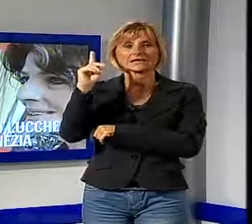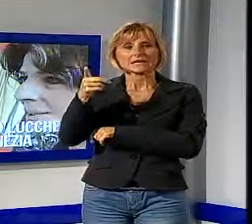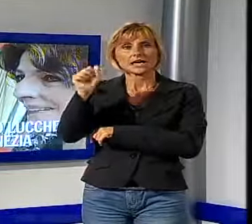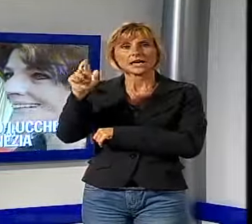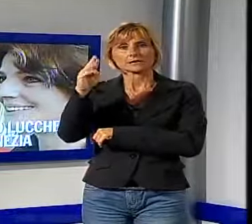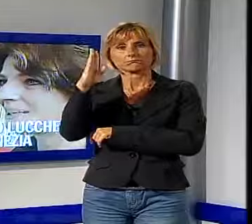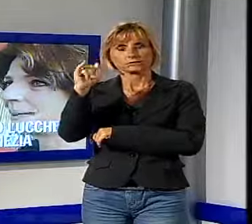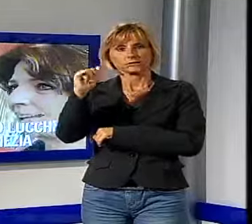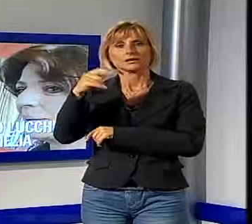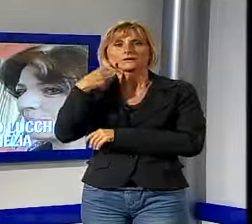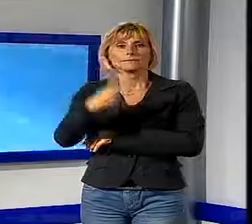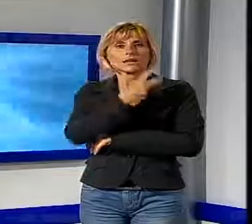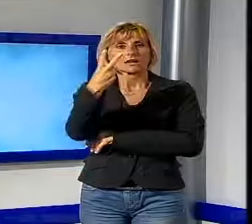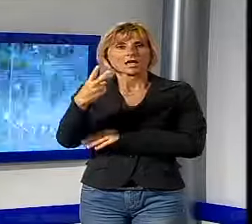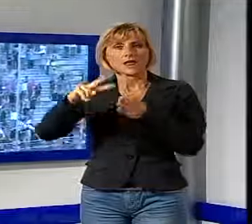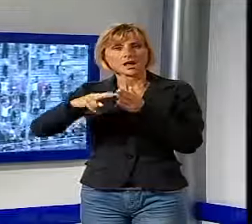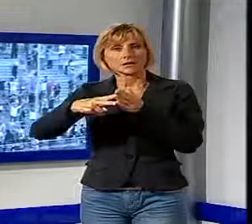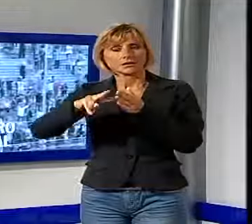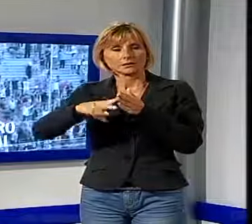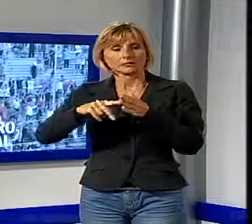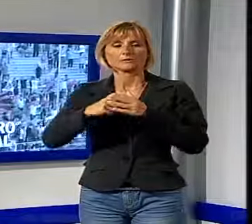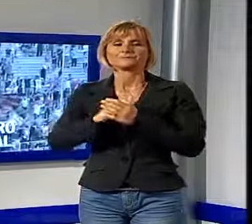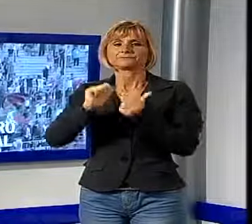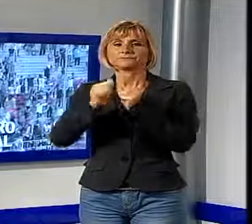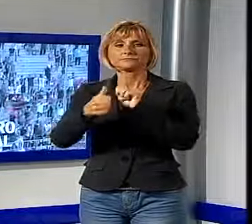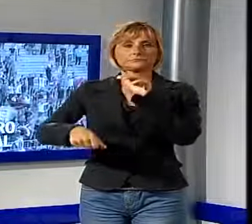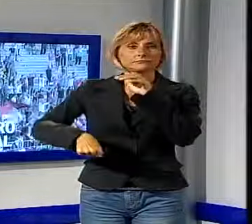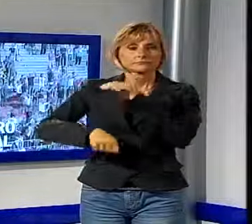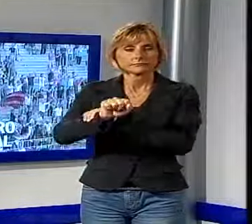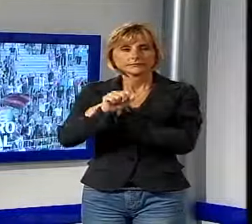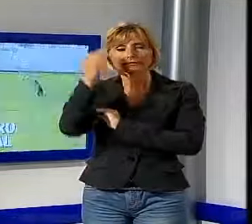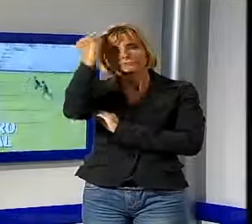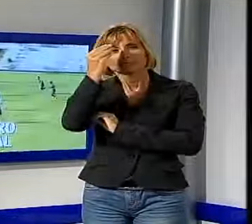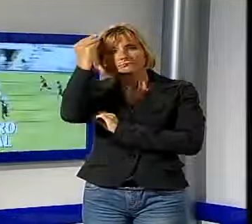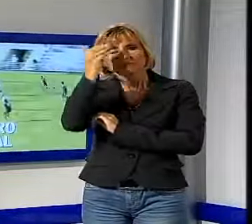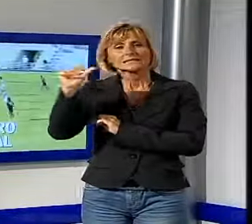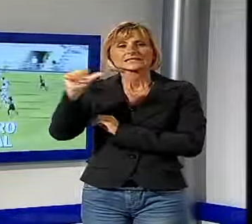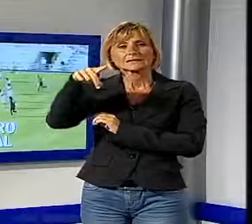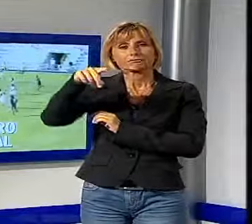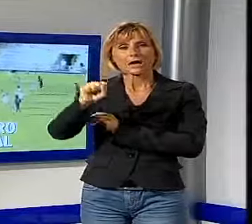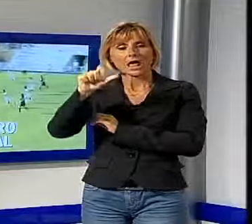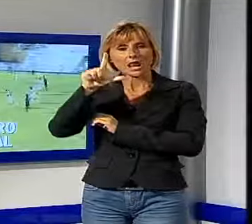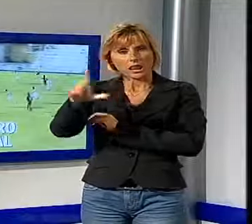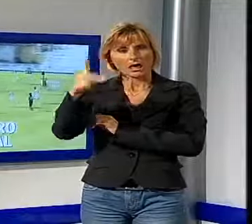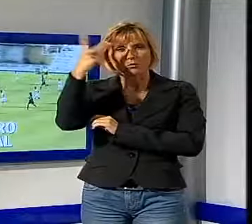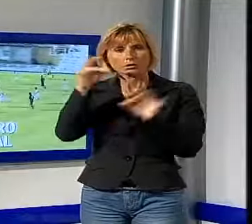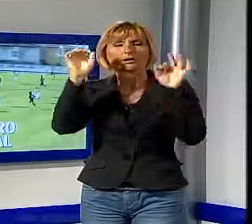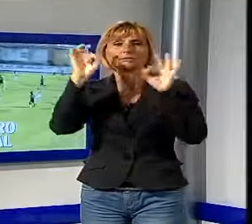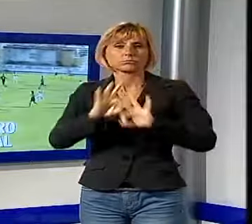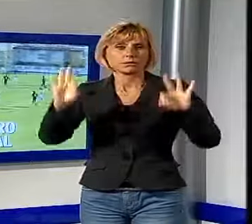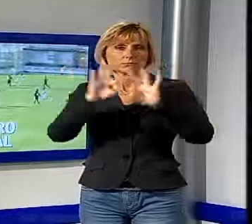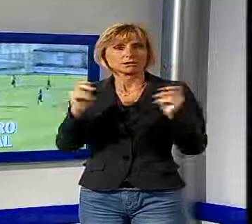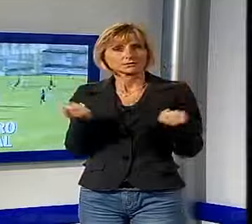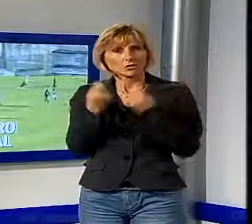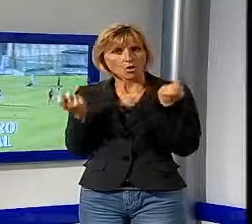Biennale dell'Architettura. Lo sport e il calcio, ora il pensiero vola alla spalla, la lucchese ha ripreso la preparazione in vista